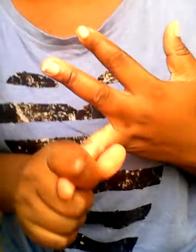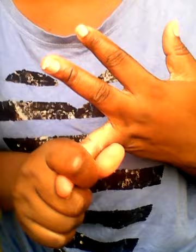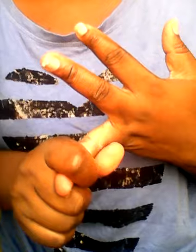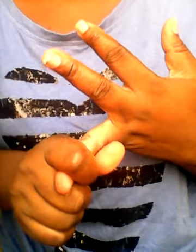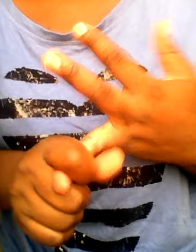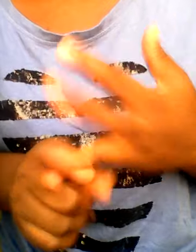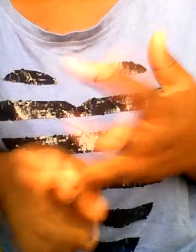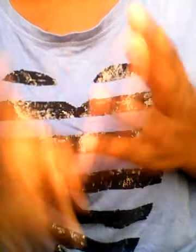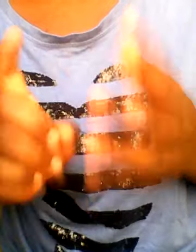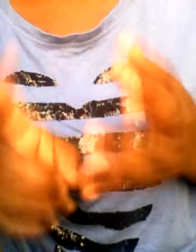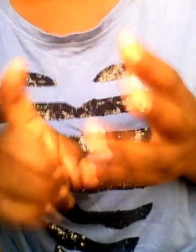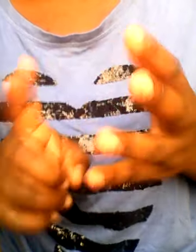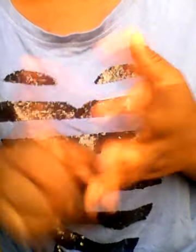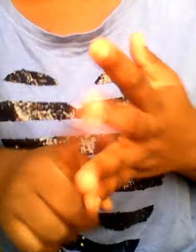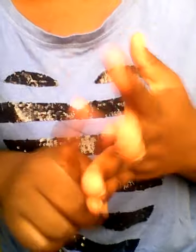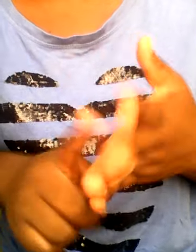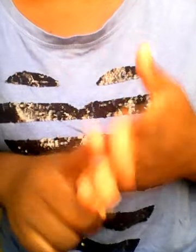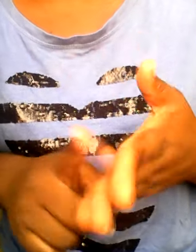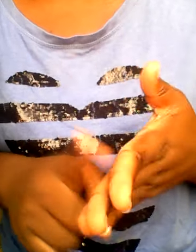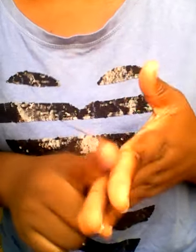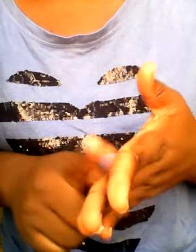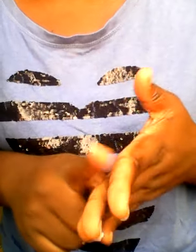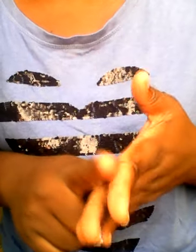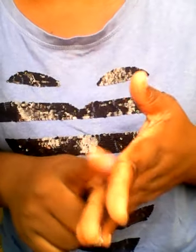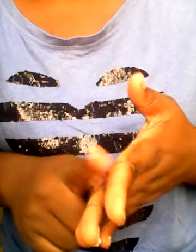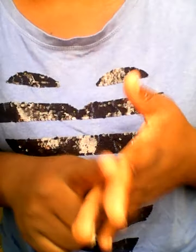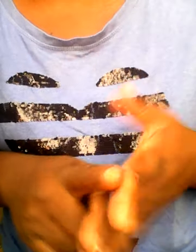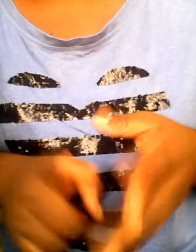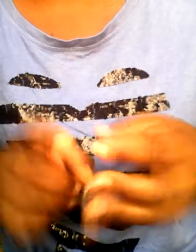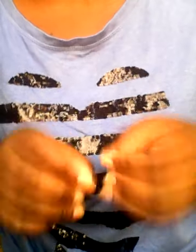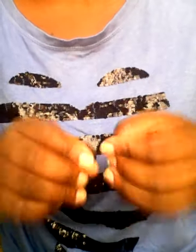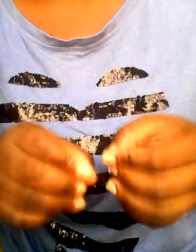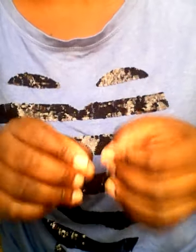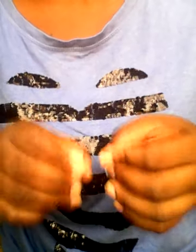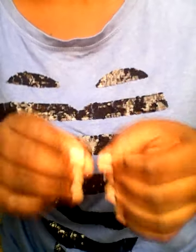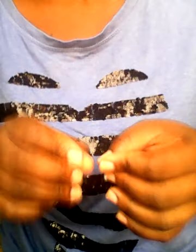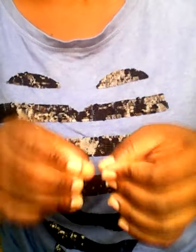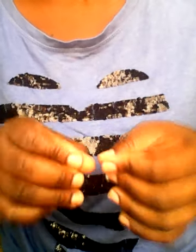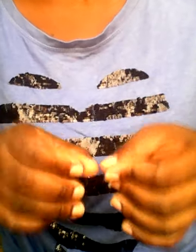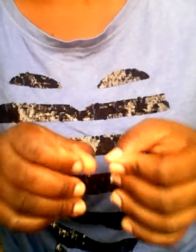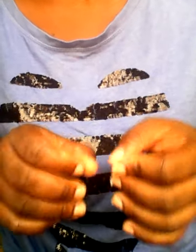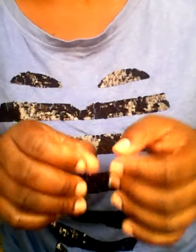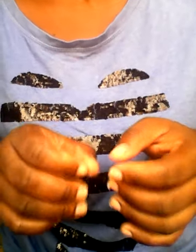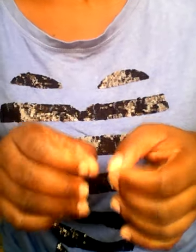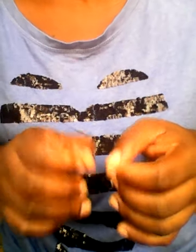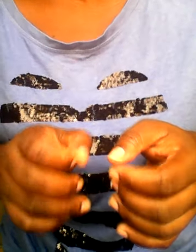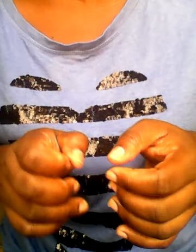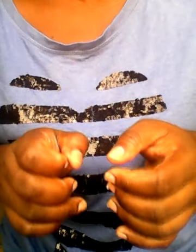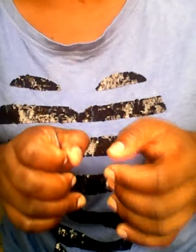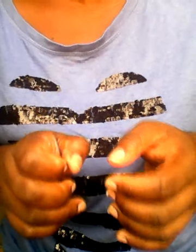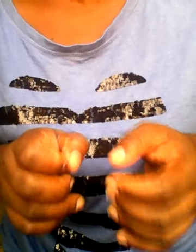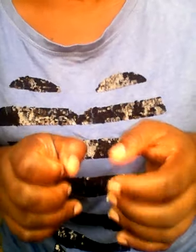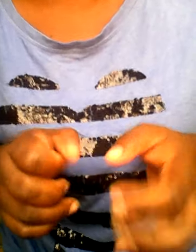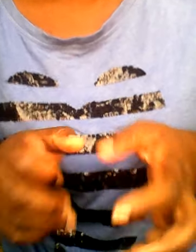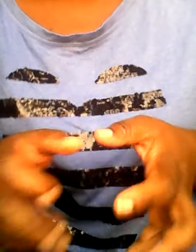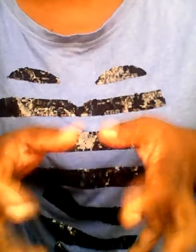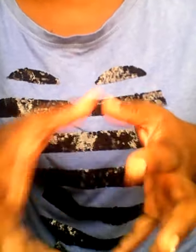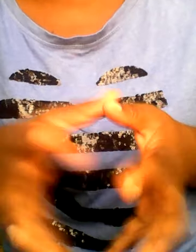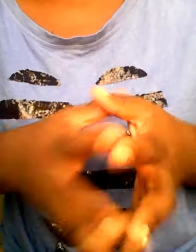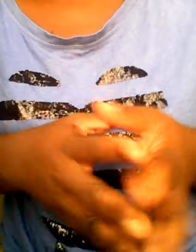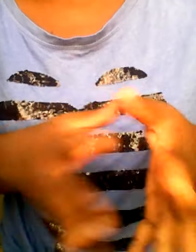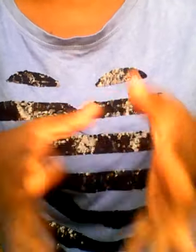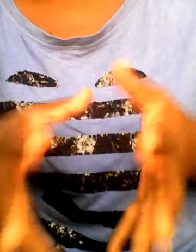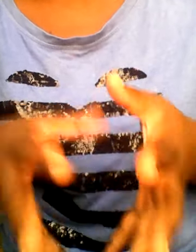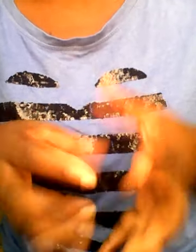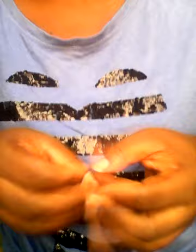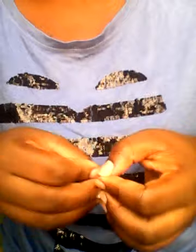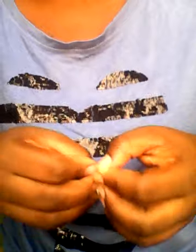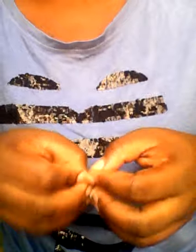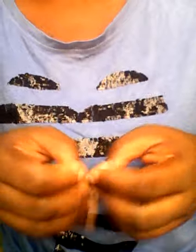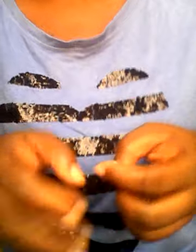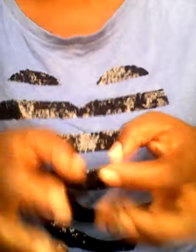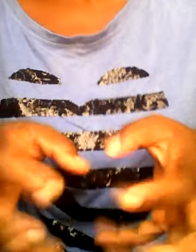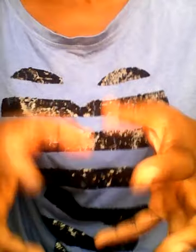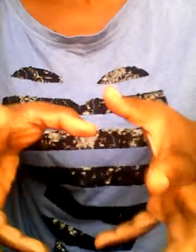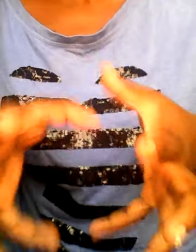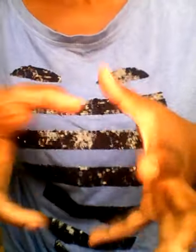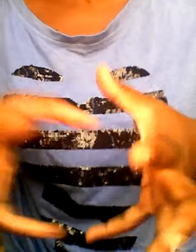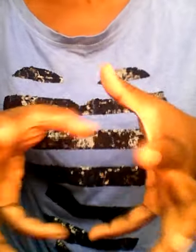vous allez supprimer l'eau chaude voilà je sais qu'il ya des adeptes de l'eau chaude là qui peuvent jamais prendre des bains froids qui sont toujours là